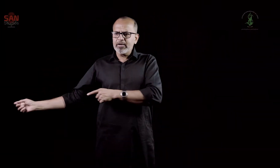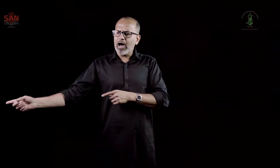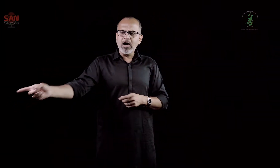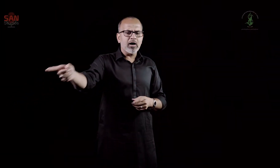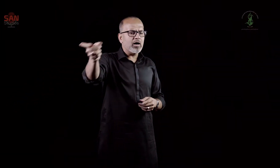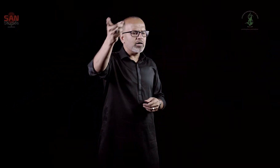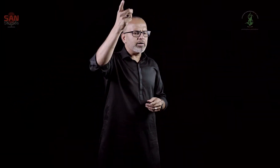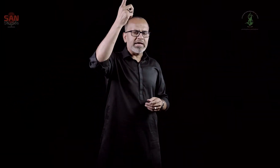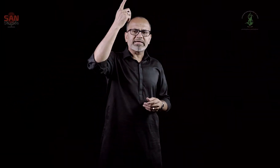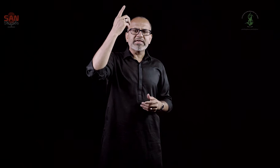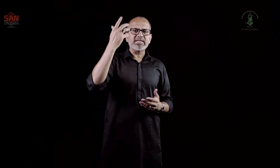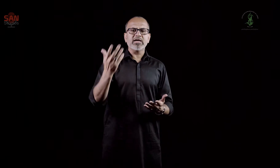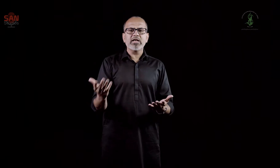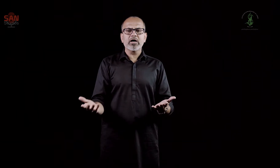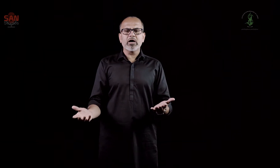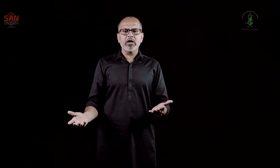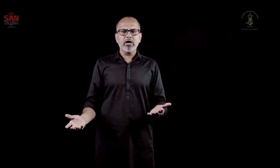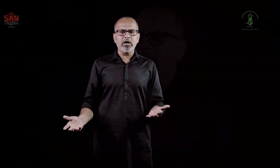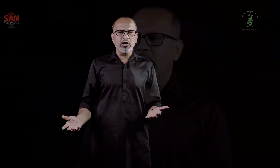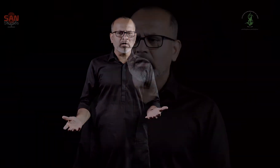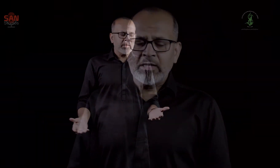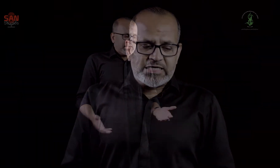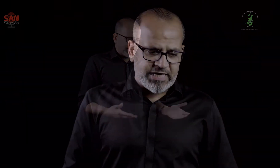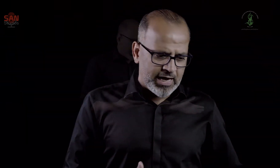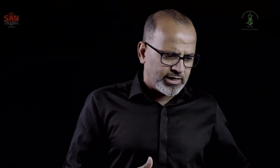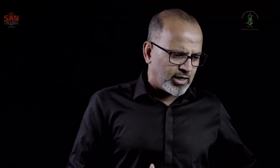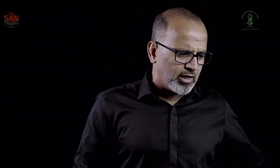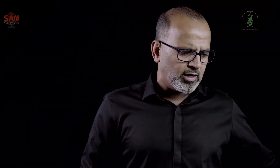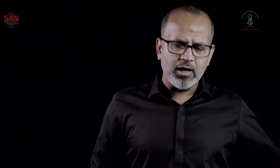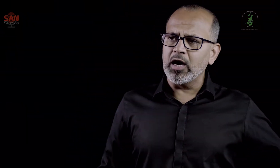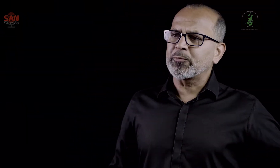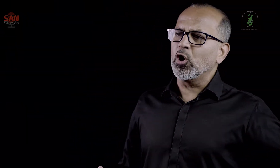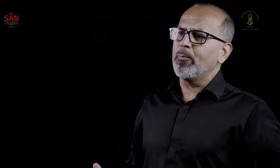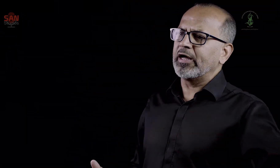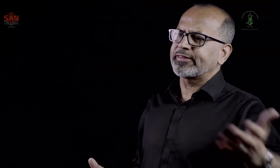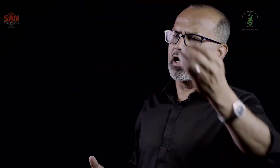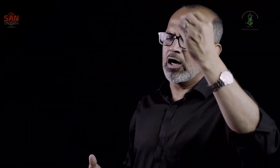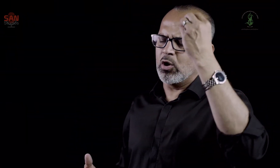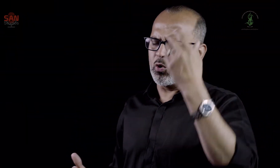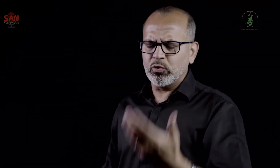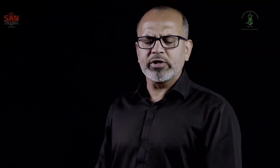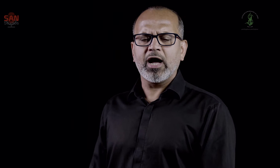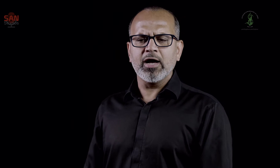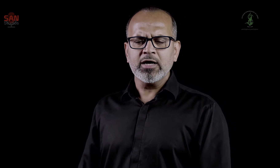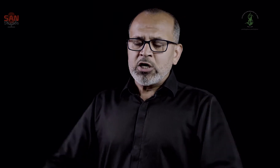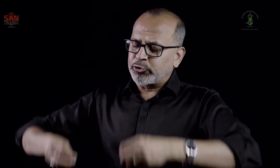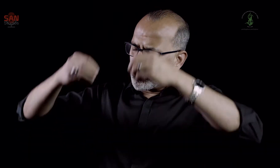آئے گی زینب زینب کو بتاؤں گا تو